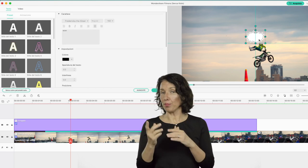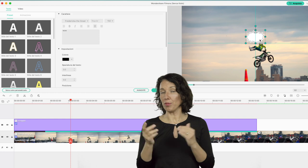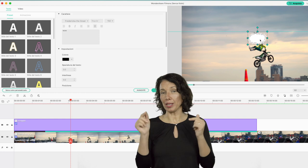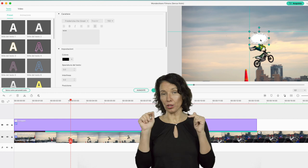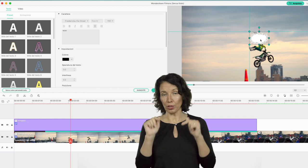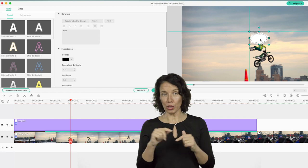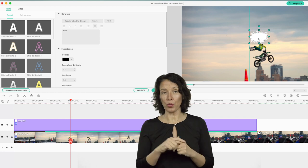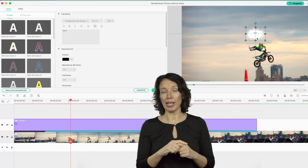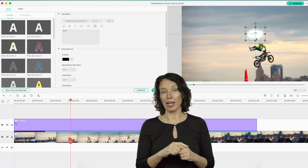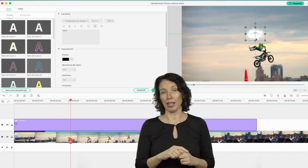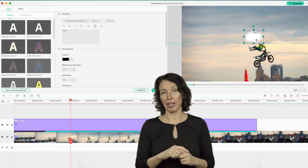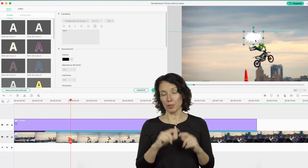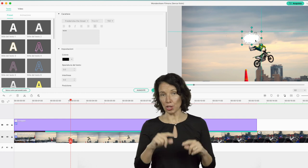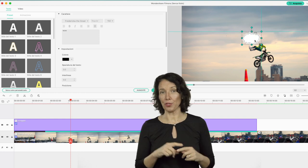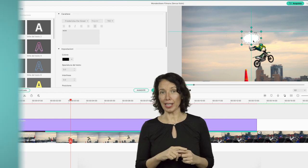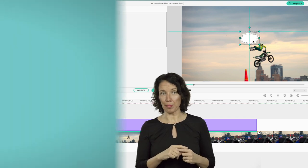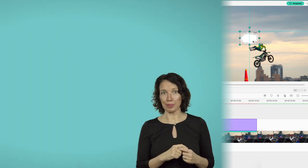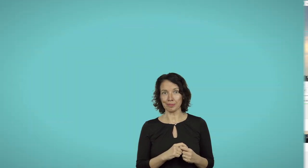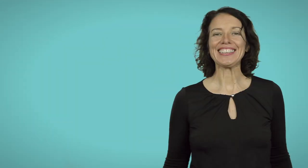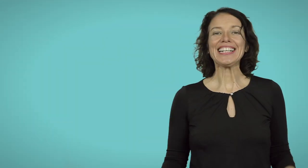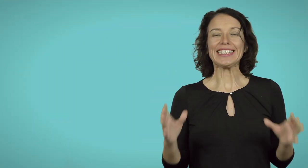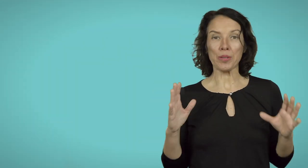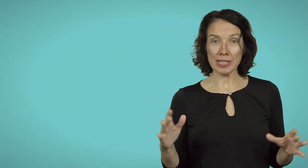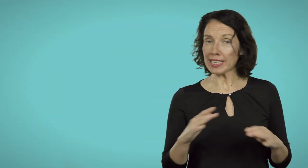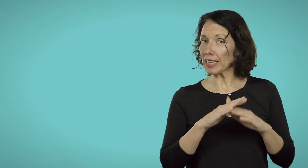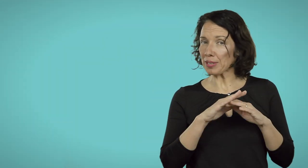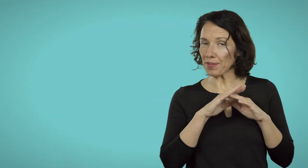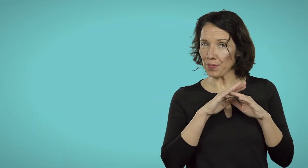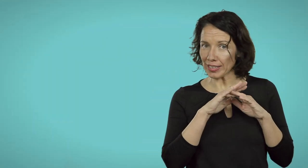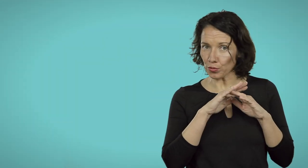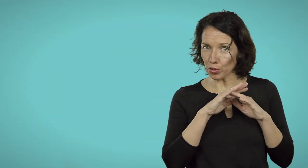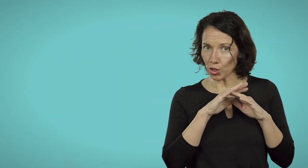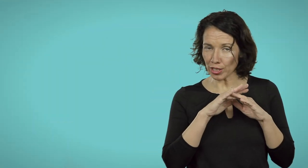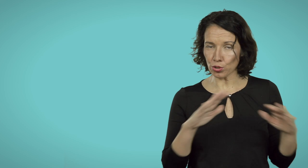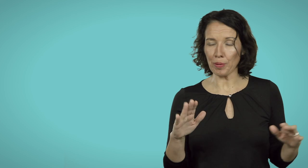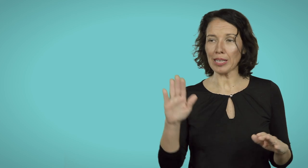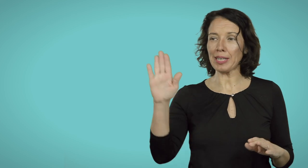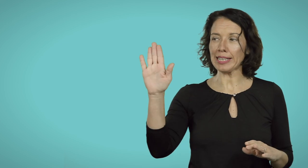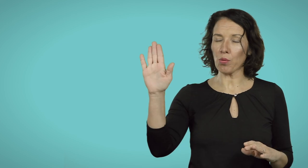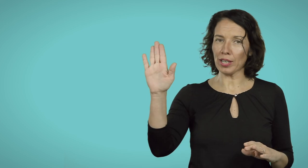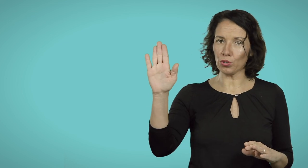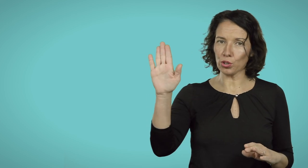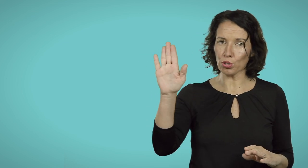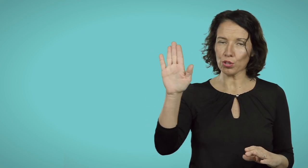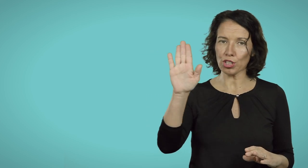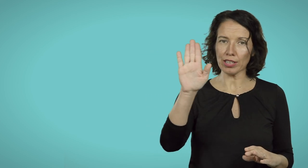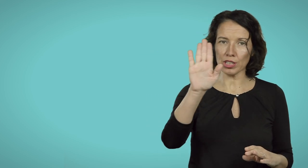movimento in quella specifica clip. Tieni presente che questo effetto funziona stupendamente quando il tuo soggetto si